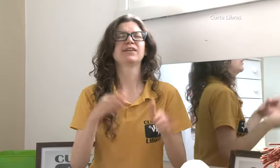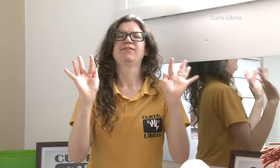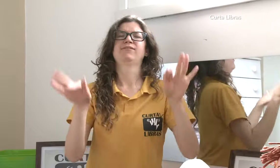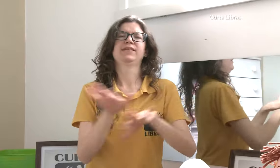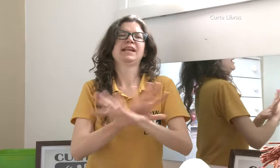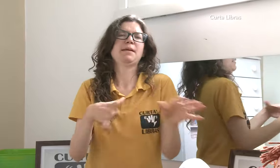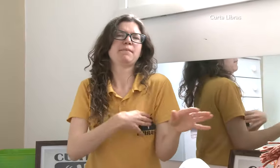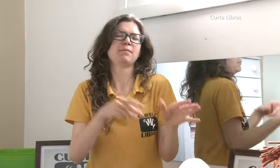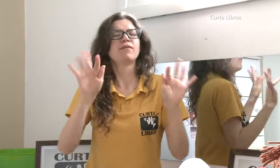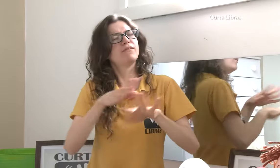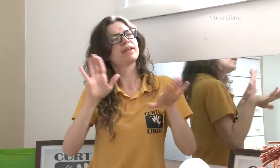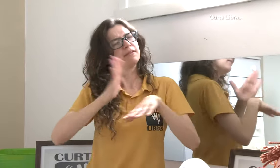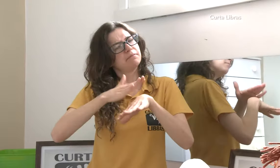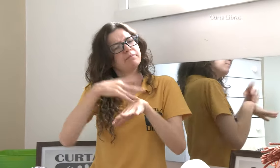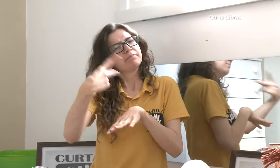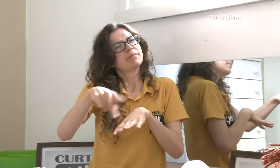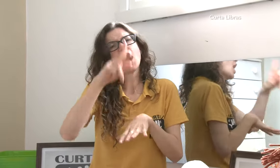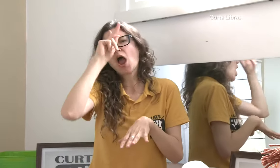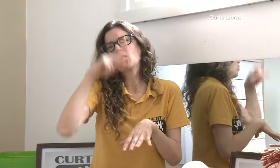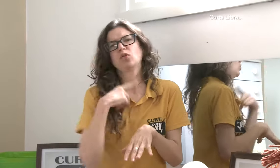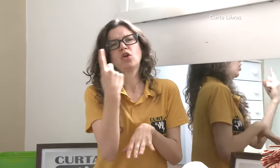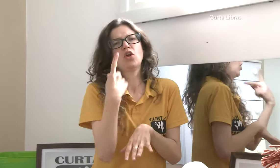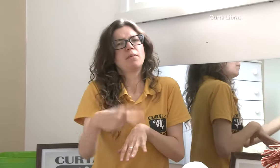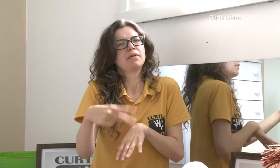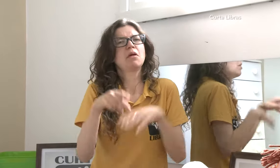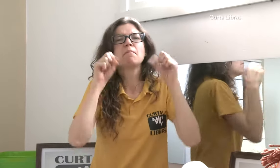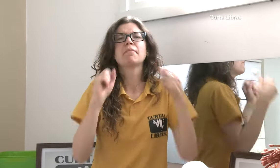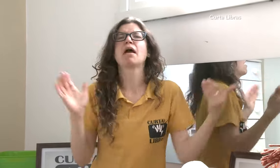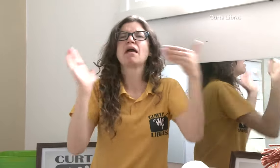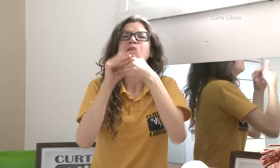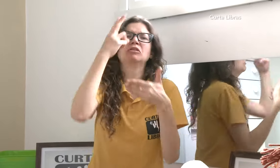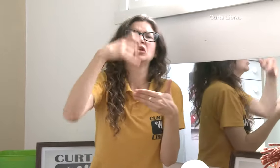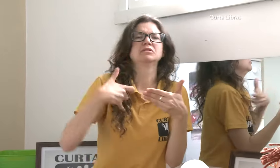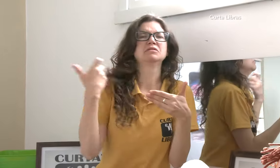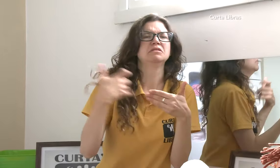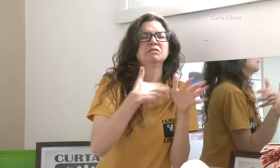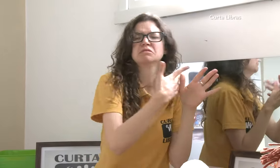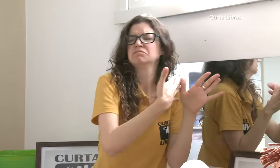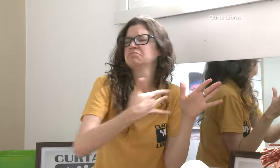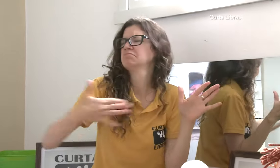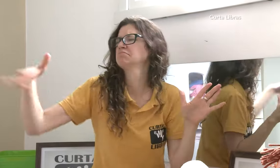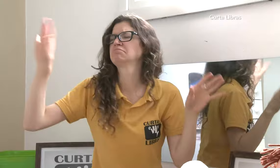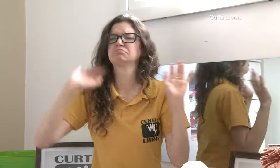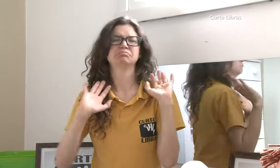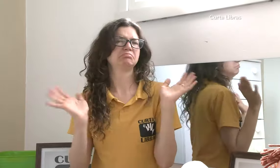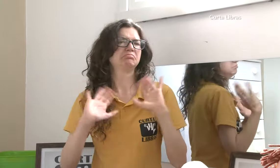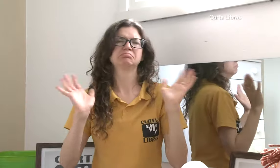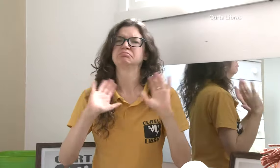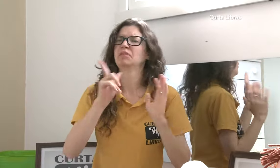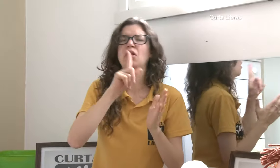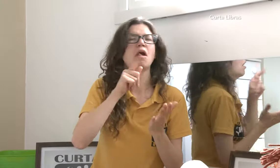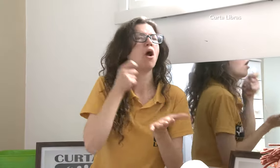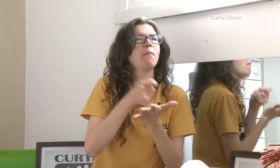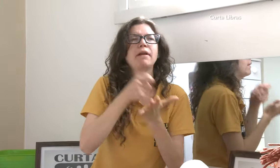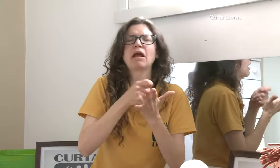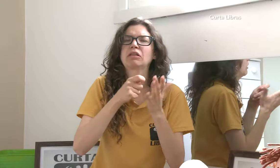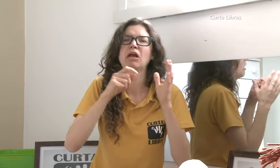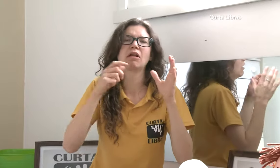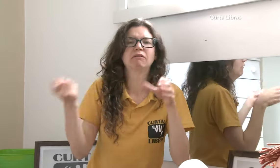pode continuar oferecendo leite materno a seu filho até que ele não precise mais ser amamentado e seja autônomo. Isso